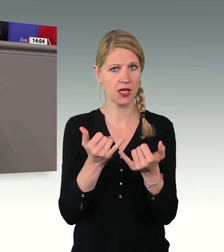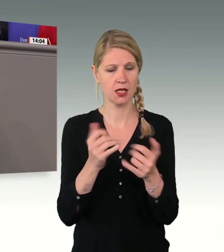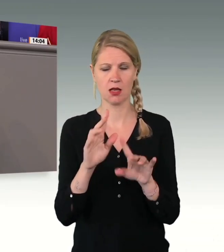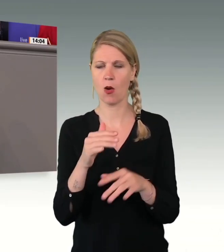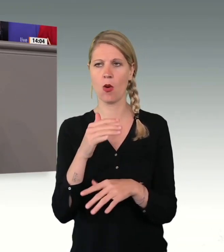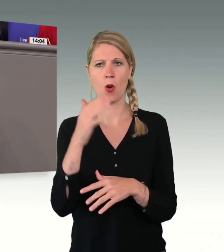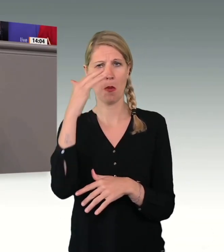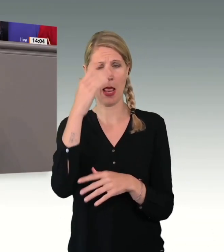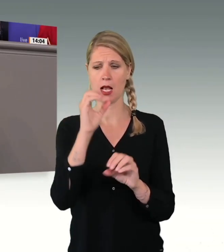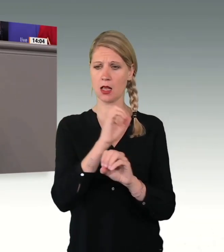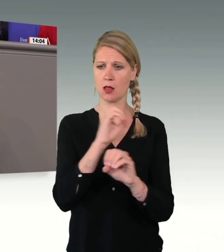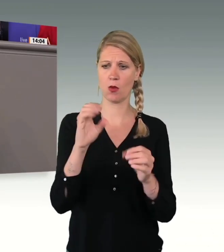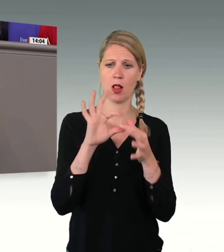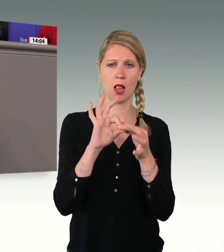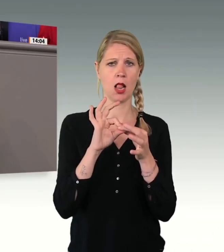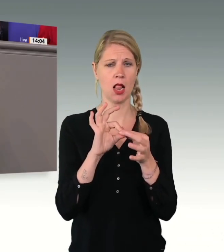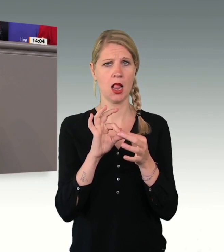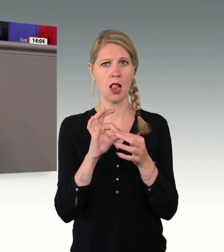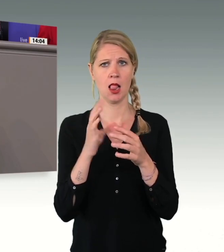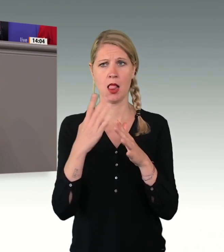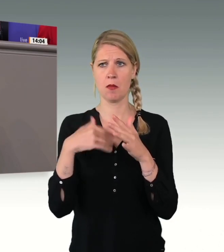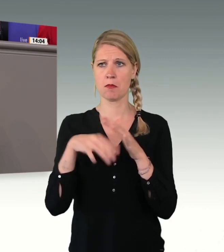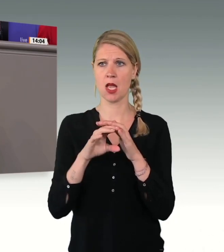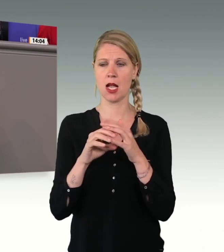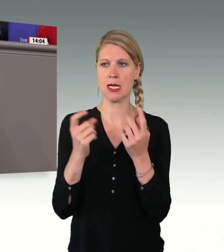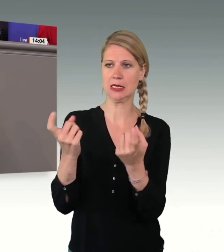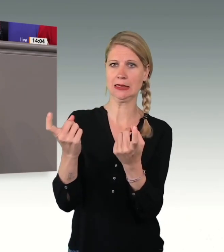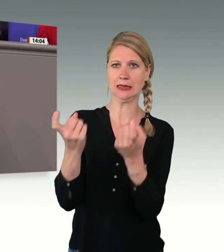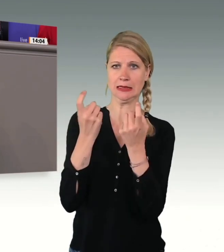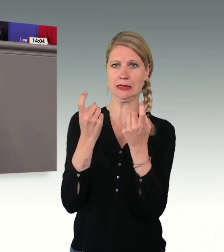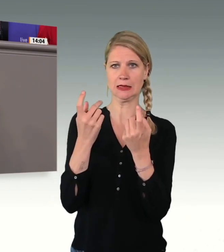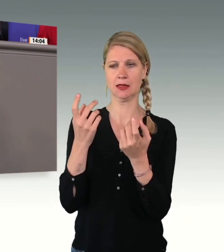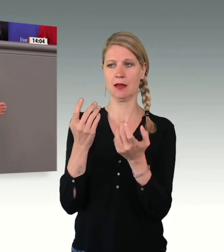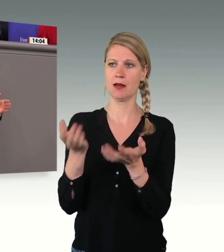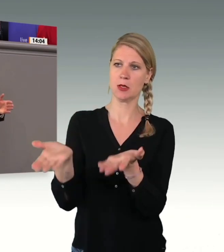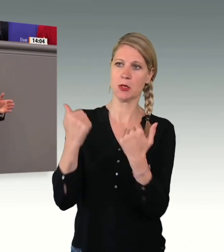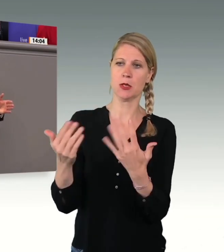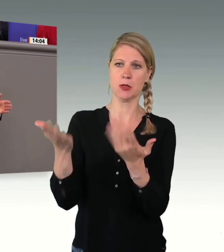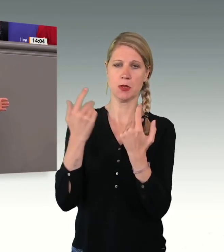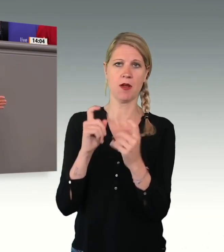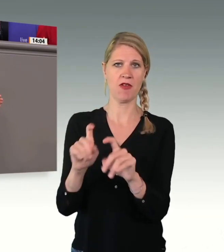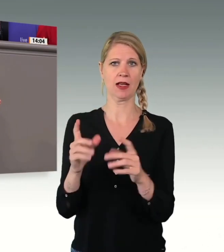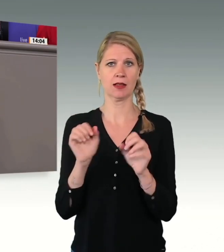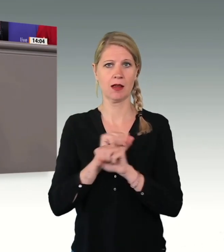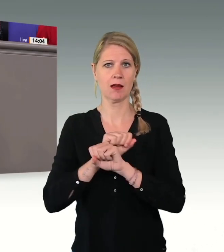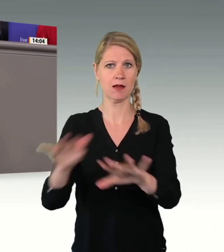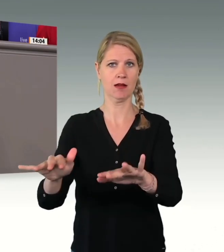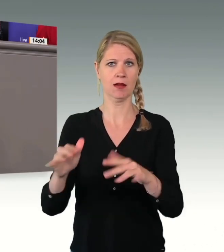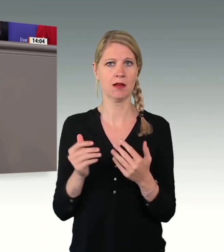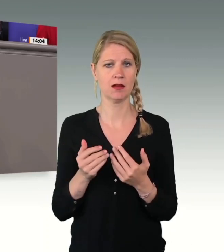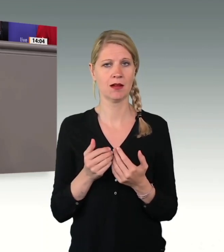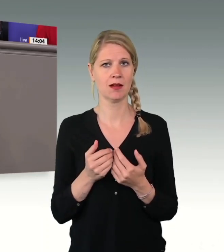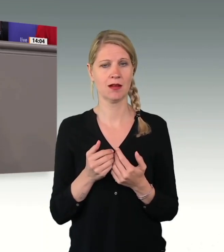wie Sie nicht noch mehr Pull-Effekte setzen. Und das ist am Ende des Tages leider auch die